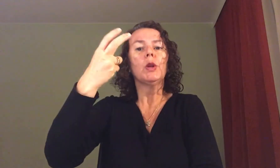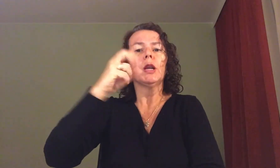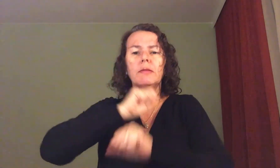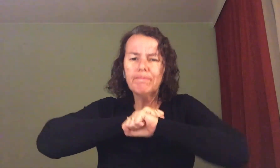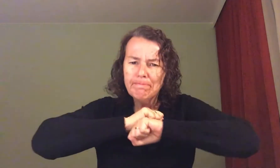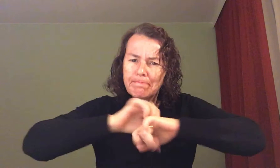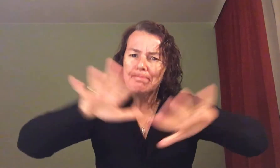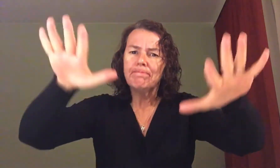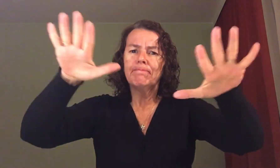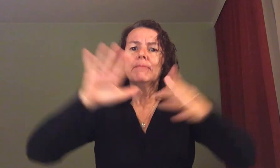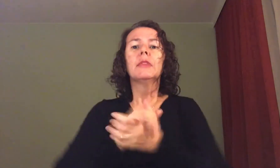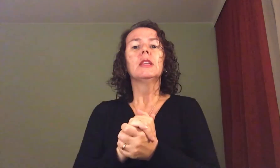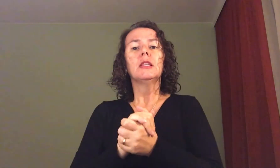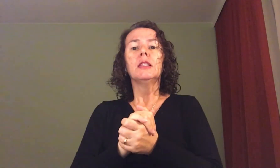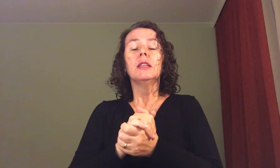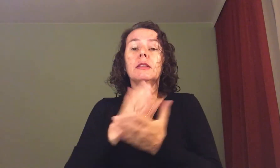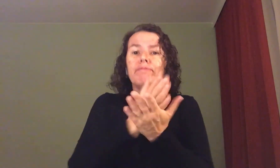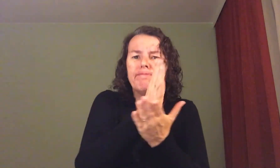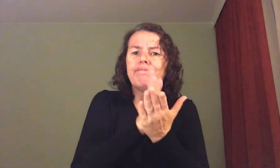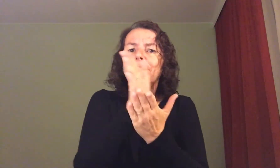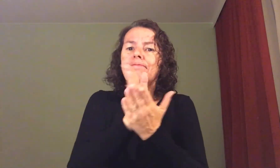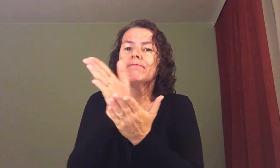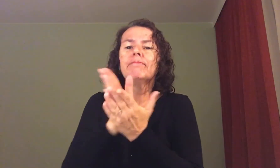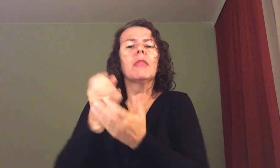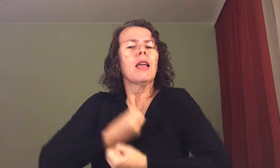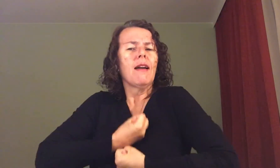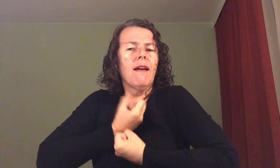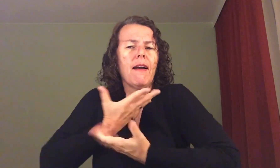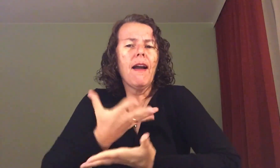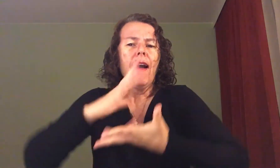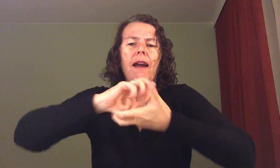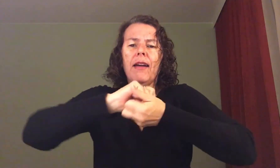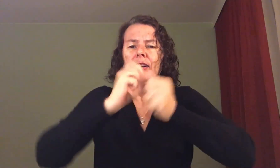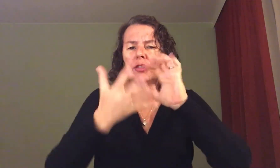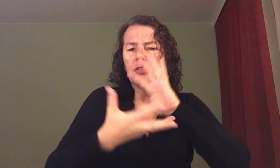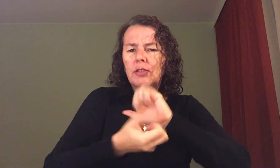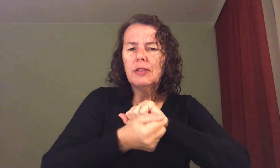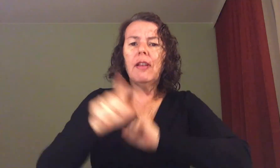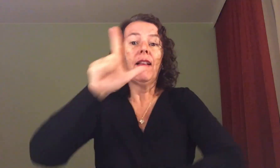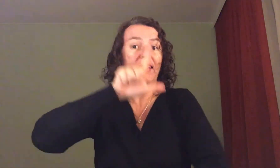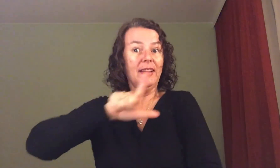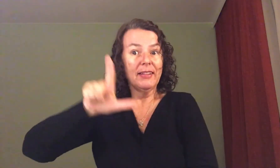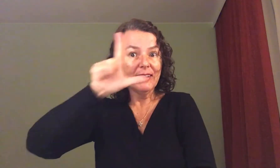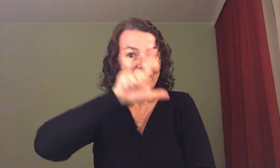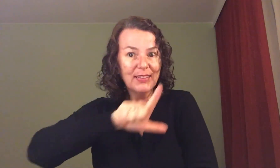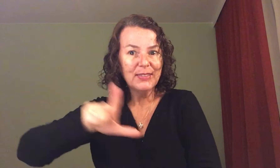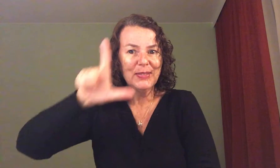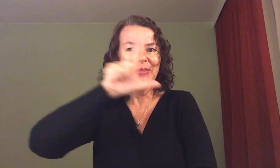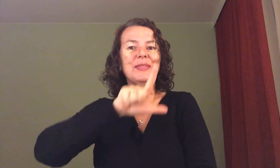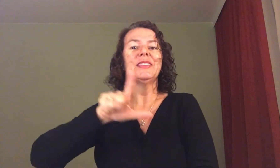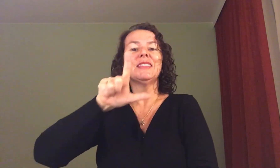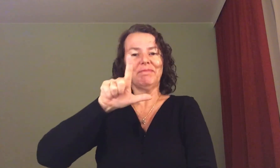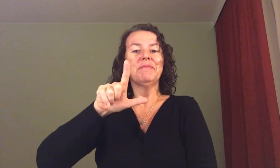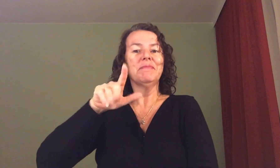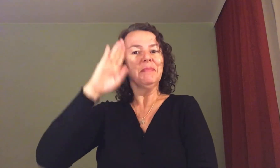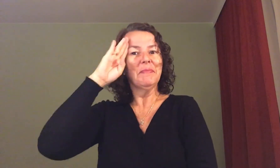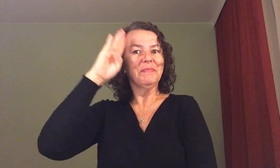cultura sob as mais diversas expressões artísticas, tendo a literatura enquanto